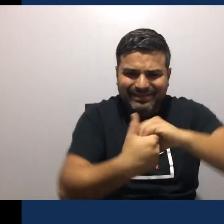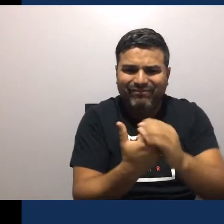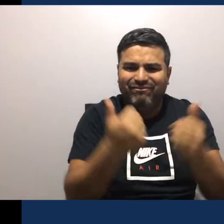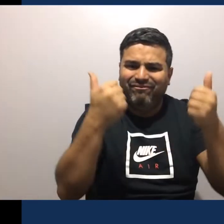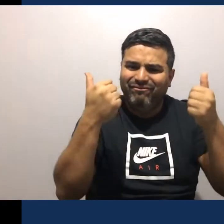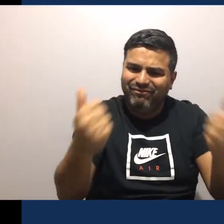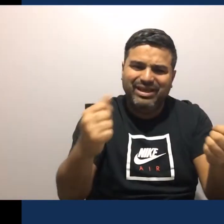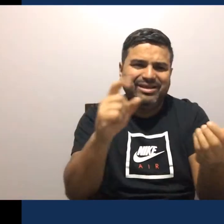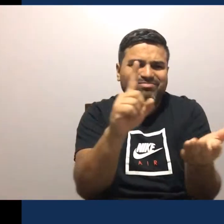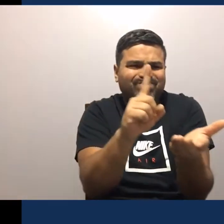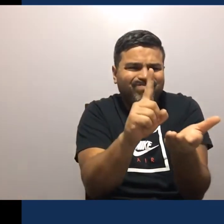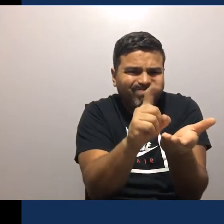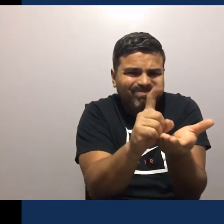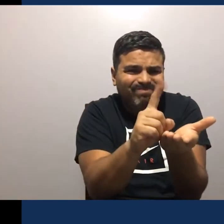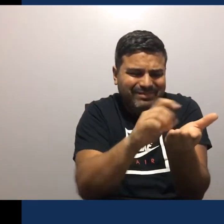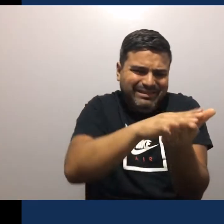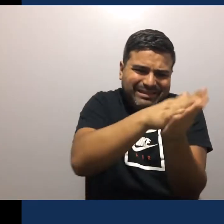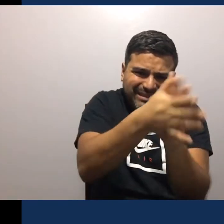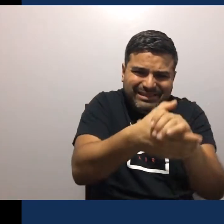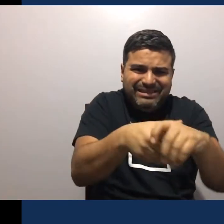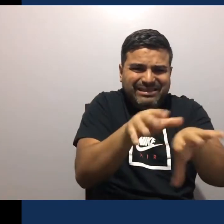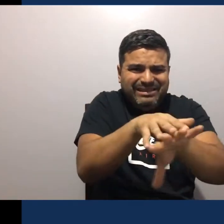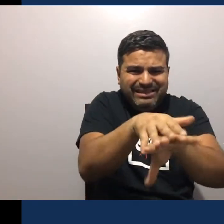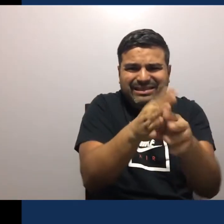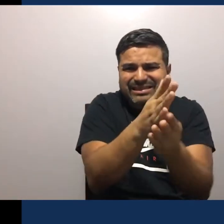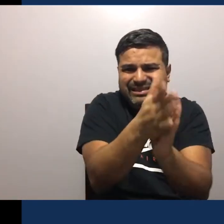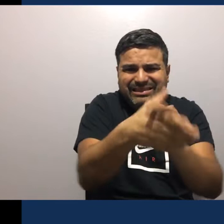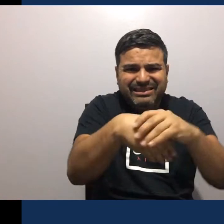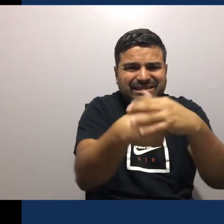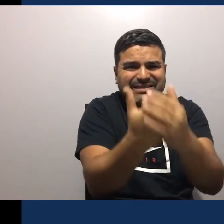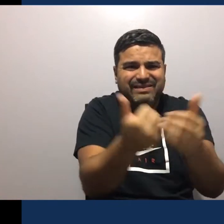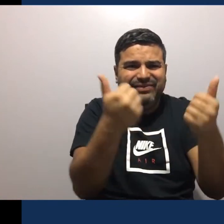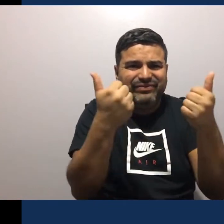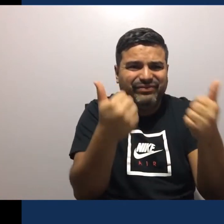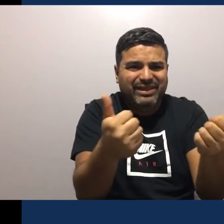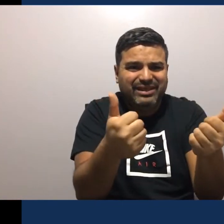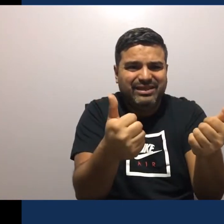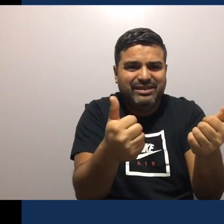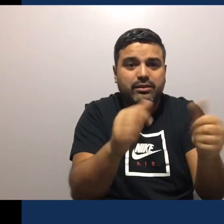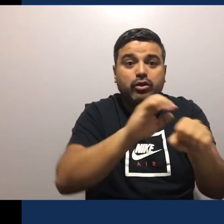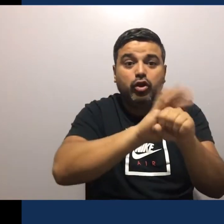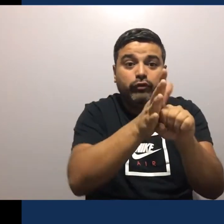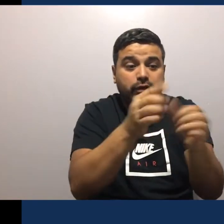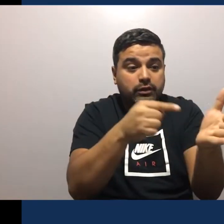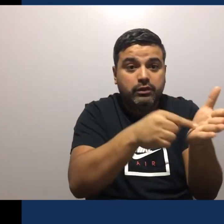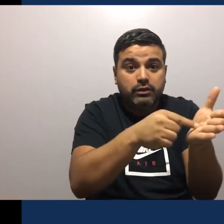De esta forma pueden quitarse el virus que posiblemente tengan en sus manos